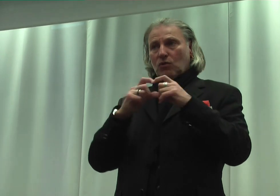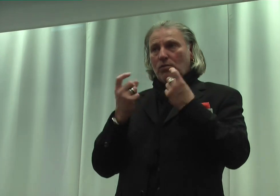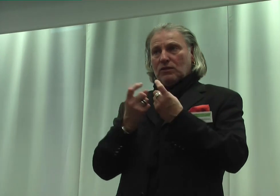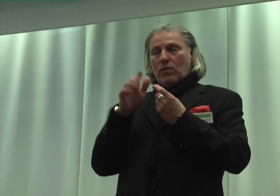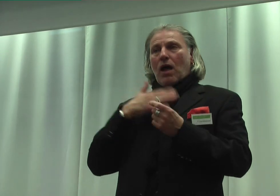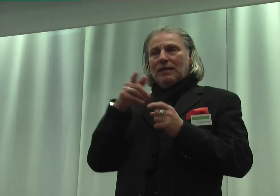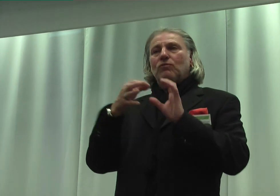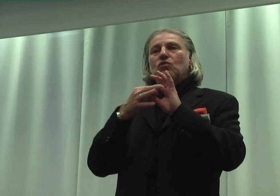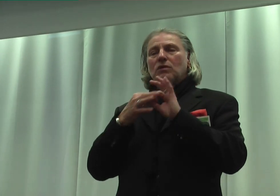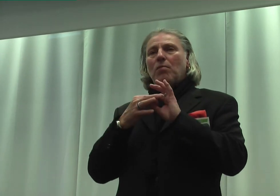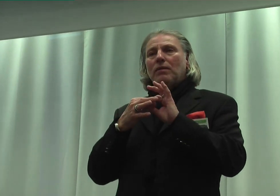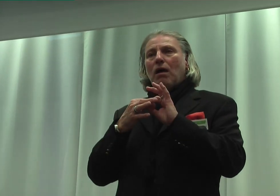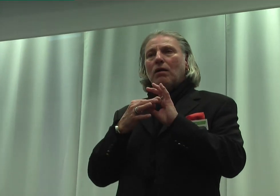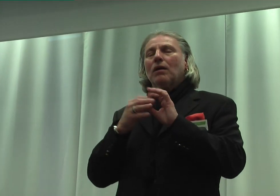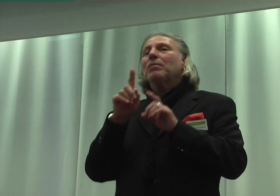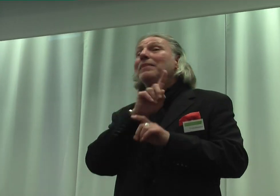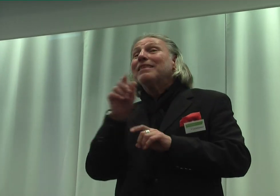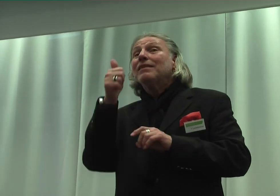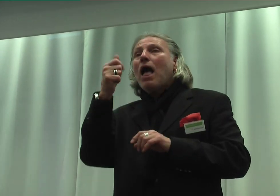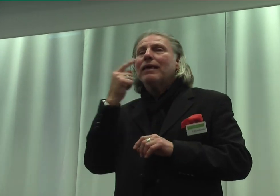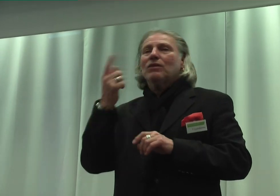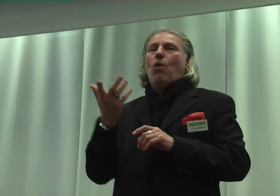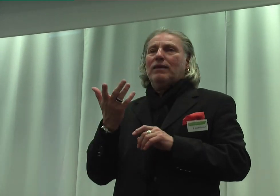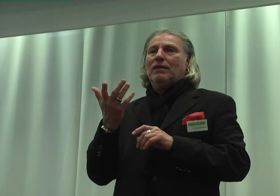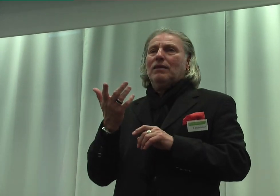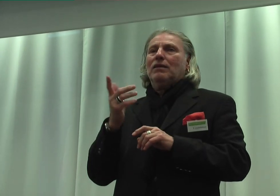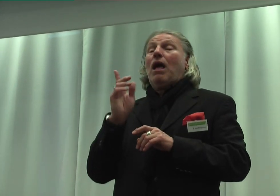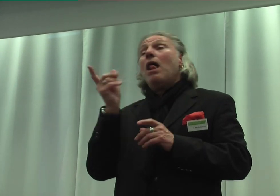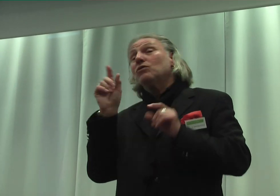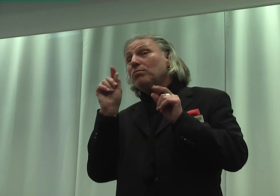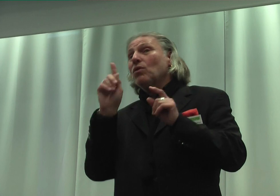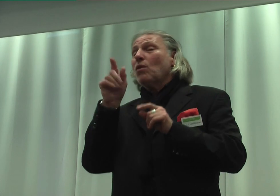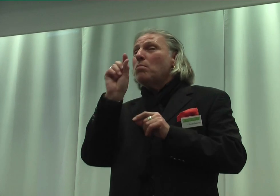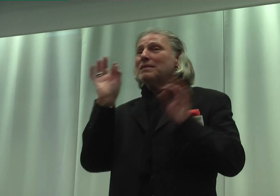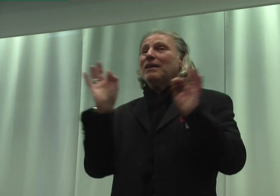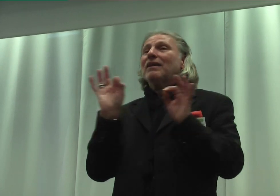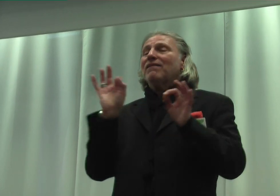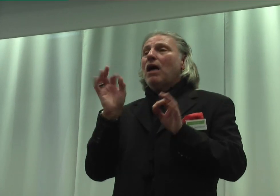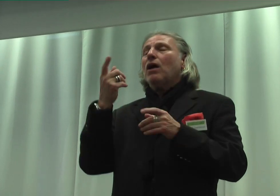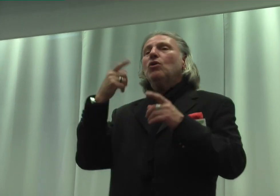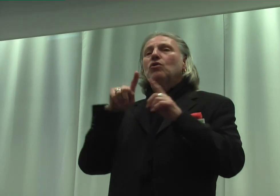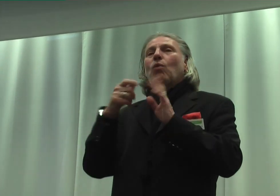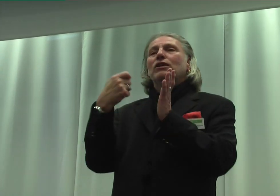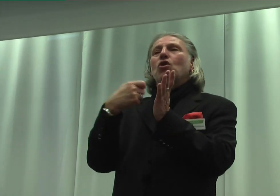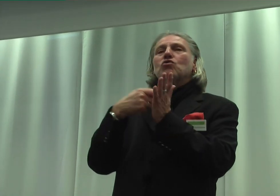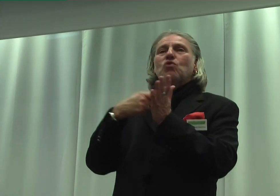Zusammenhang nicht eindeutig und wirkt die Gefahr, dass sie auch durch Kostenergienungen